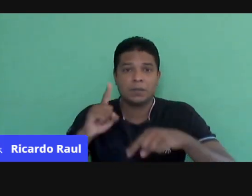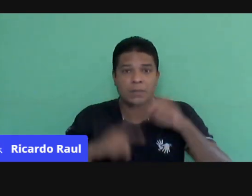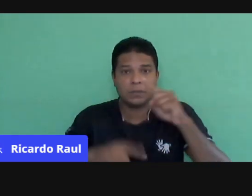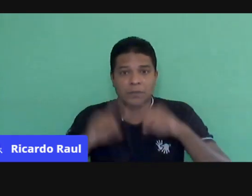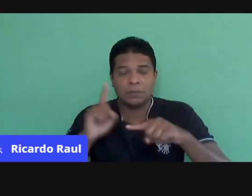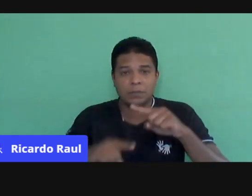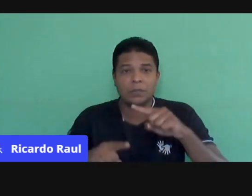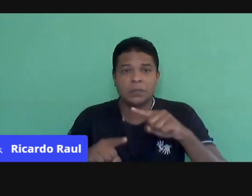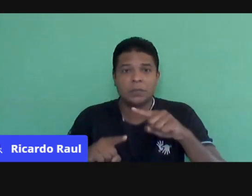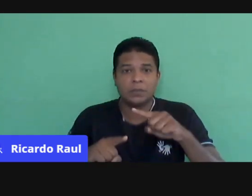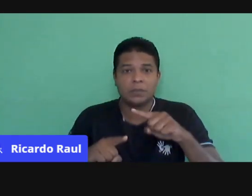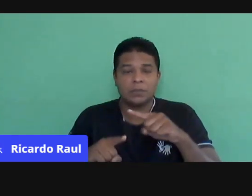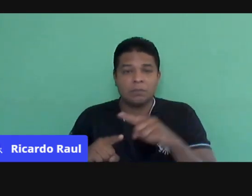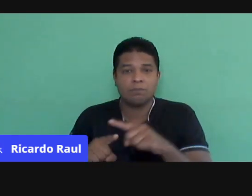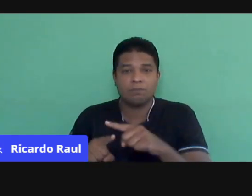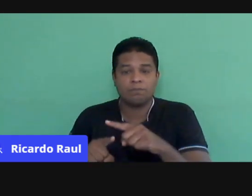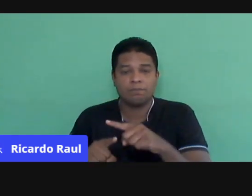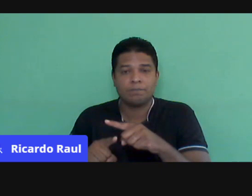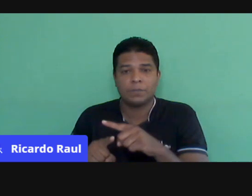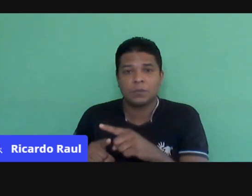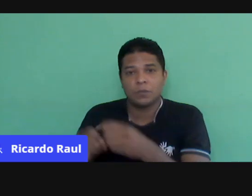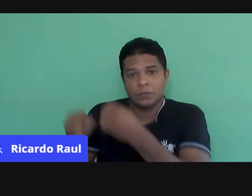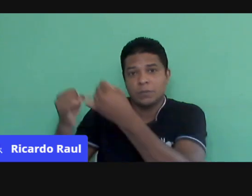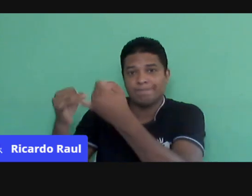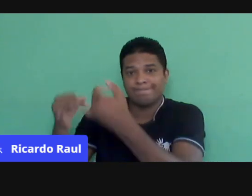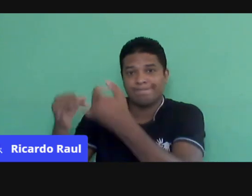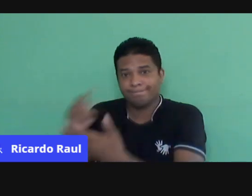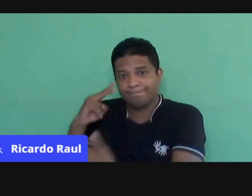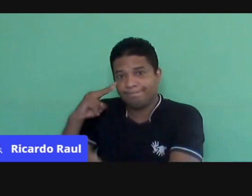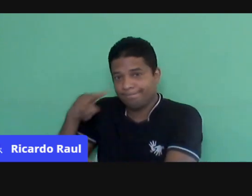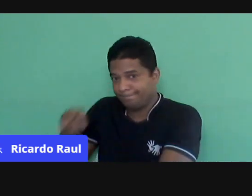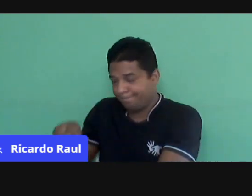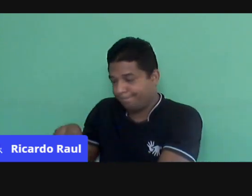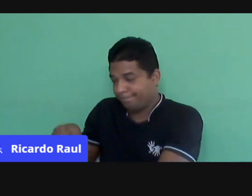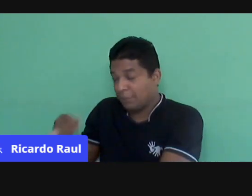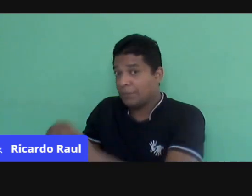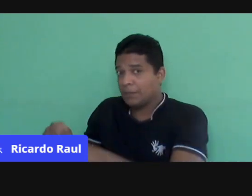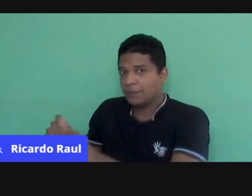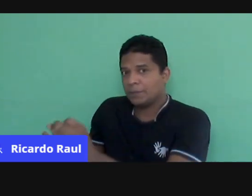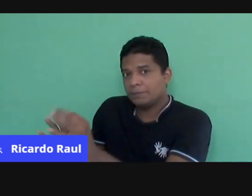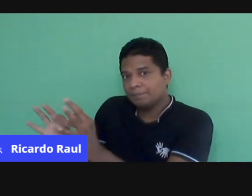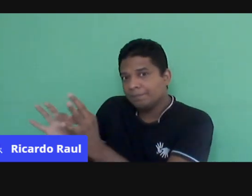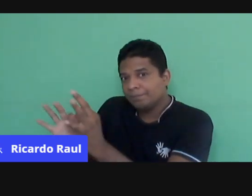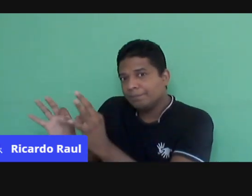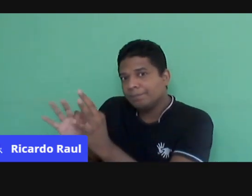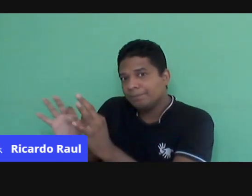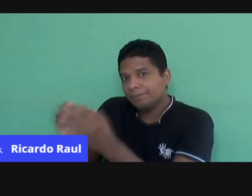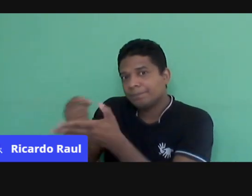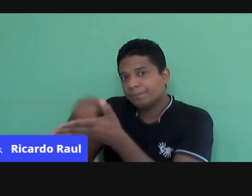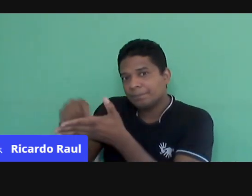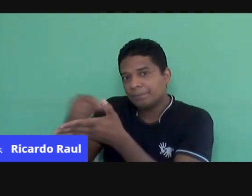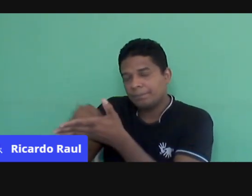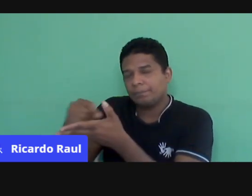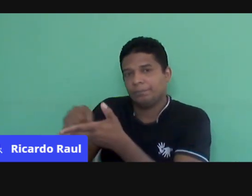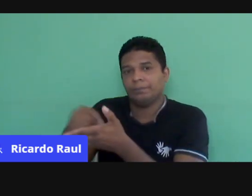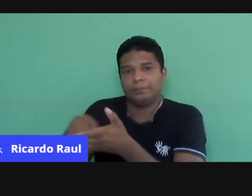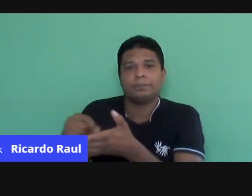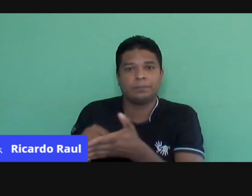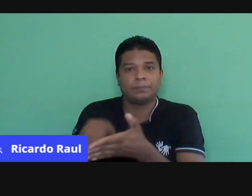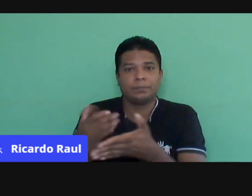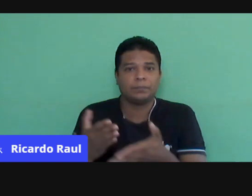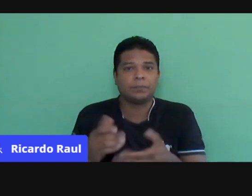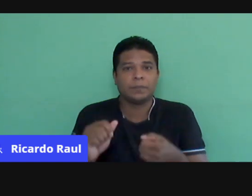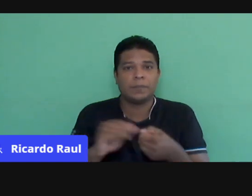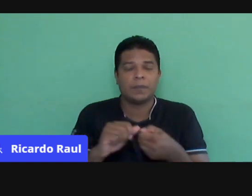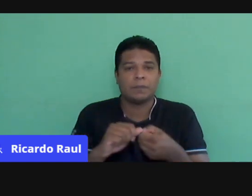está guiando a minha fala, né? Então, eu preciso organizar esse registro, esse material para